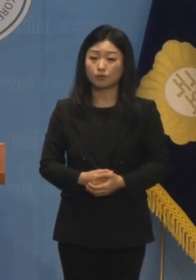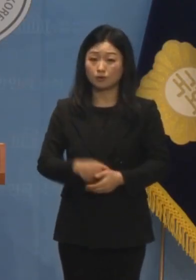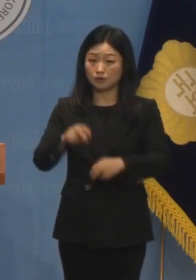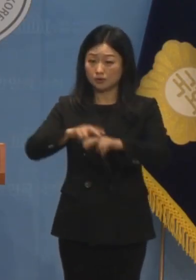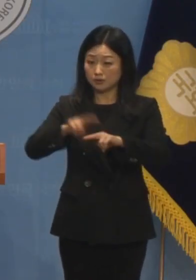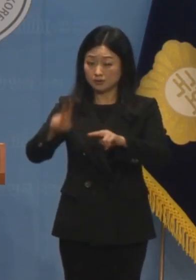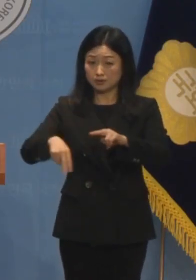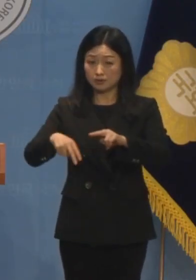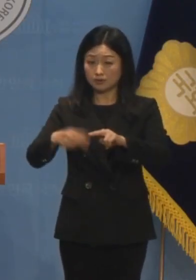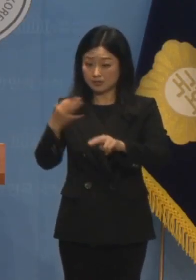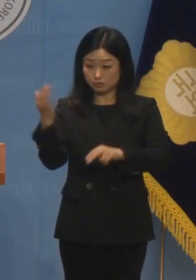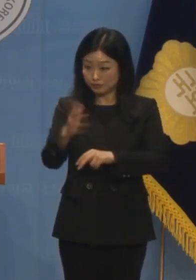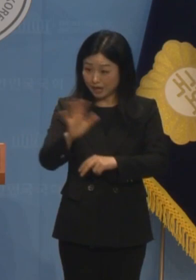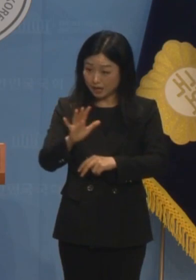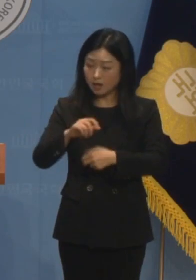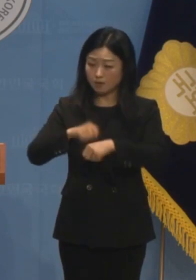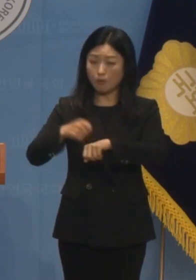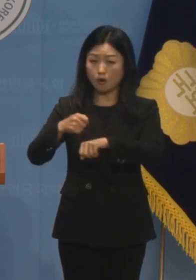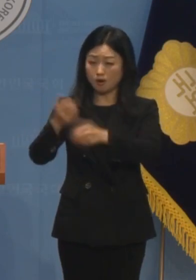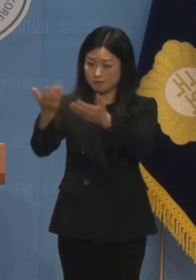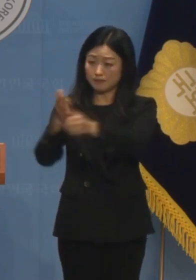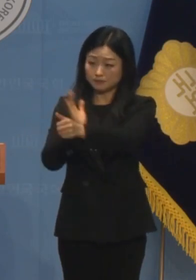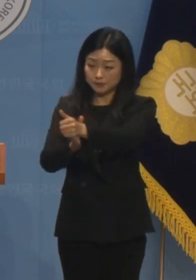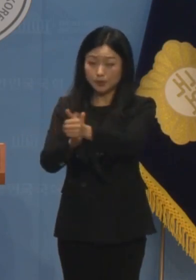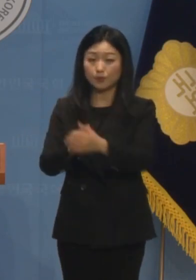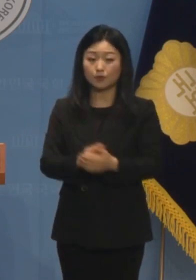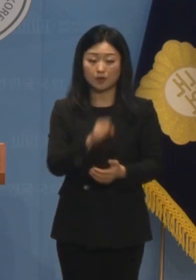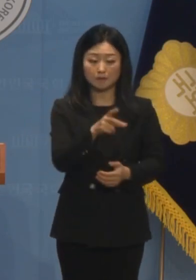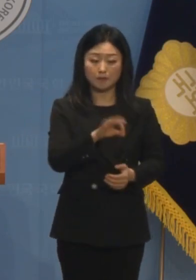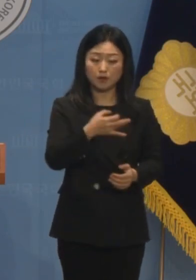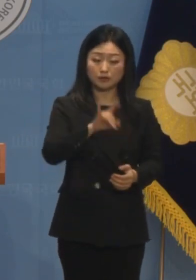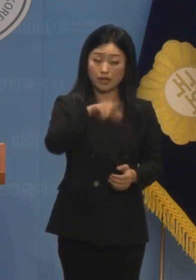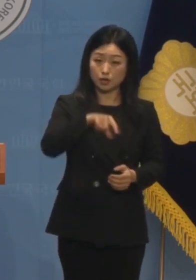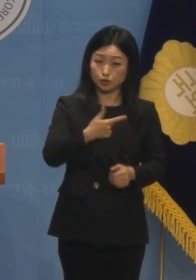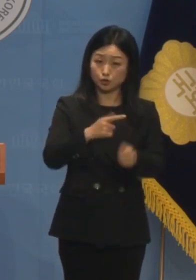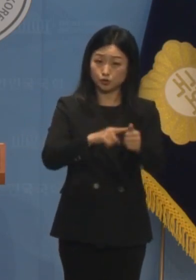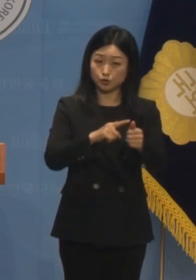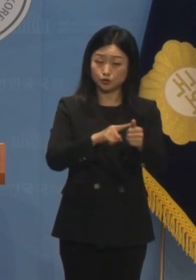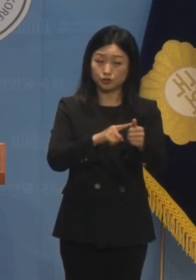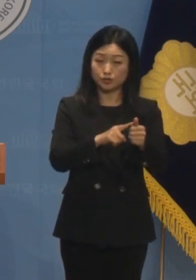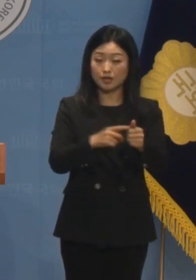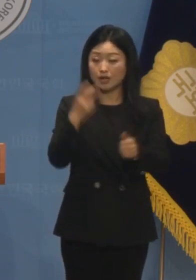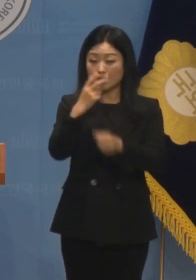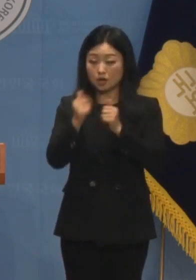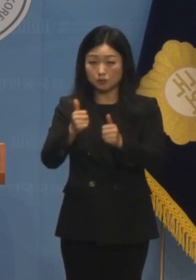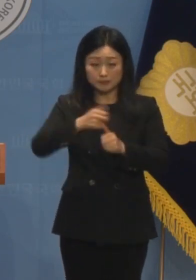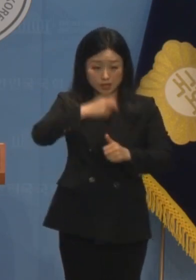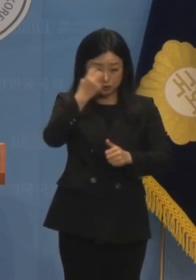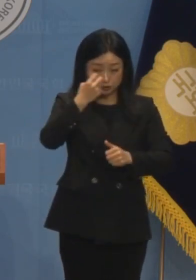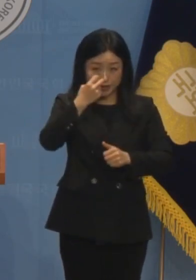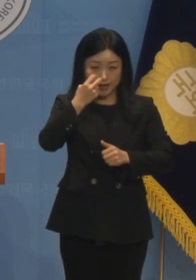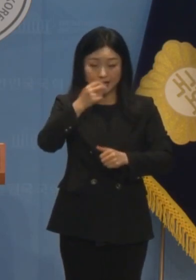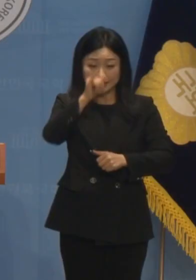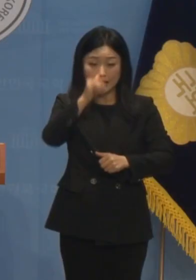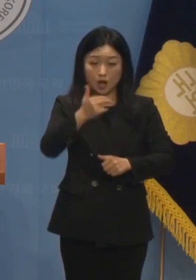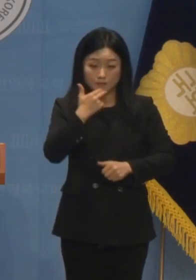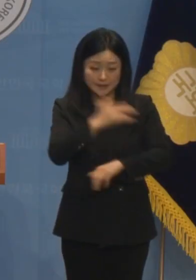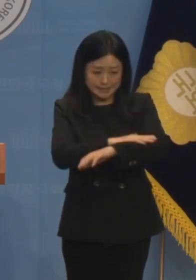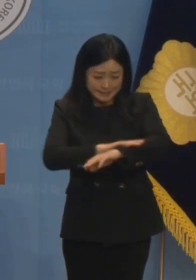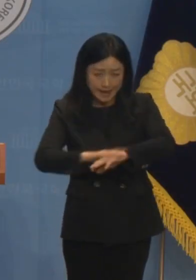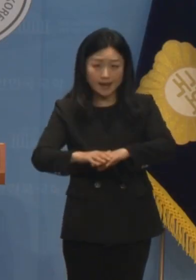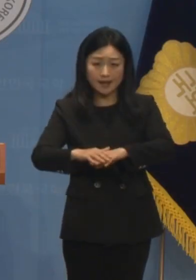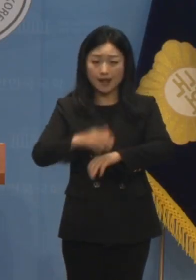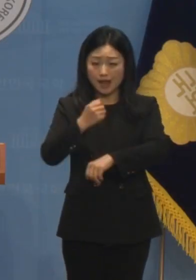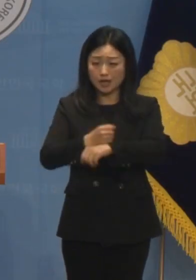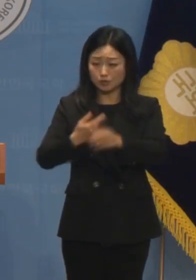조국혁신당은 박 장관이 검찰의 명태균 게이트 수사를 엄정하게 지휘 감독하는지 국민이 납득할 수 있는